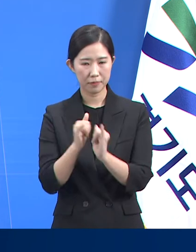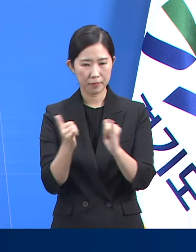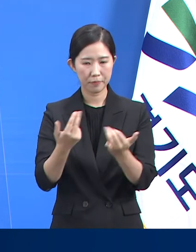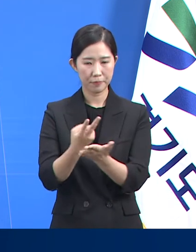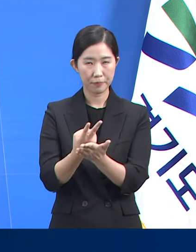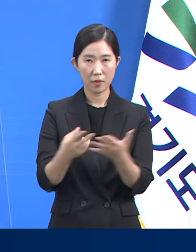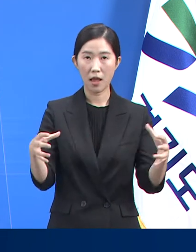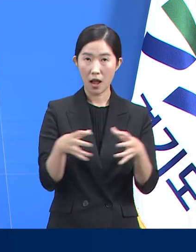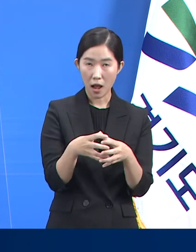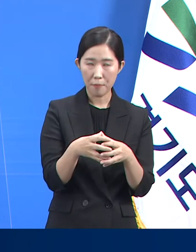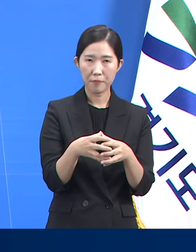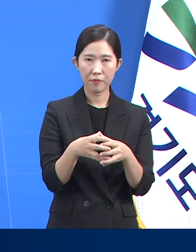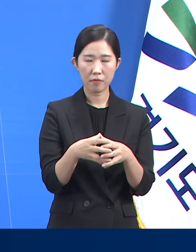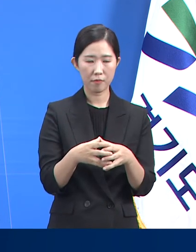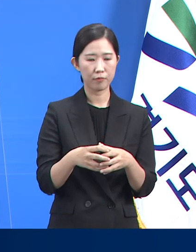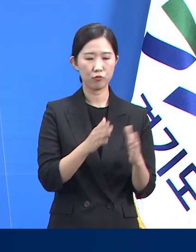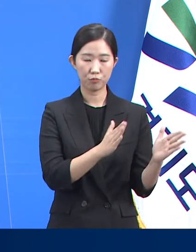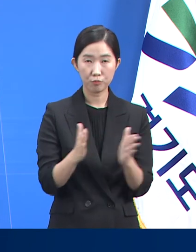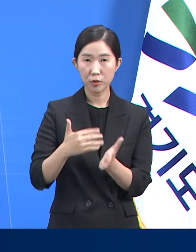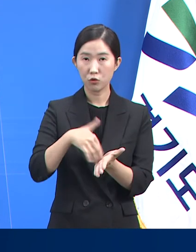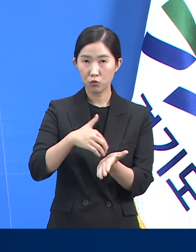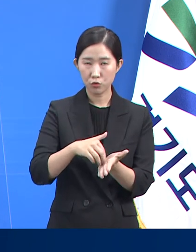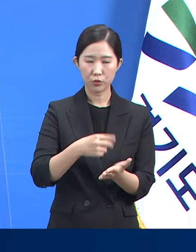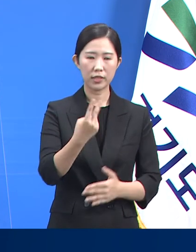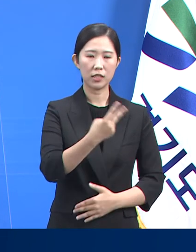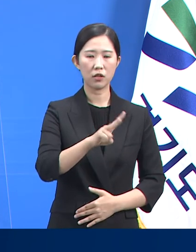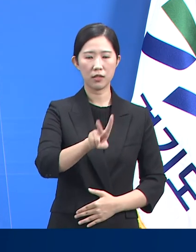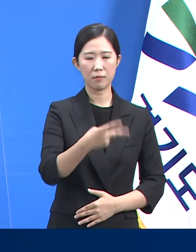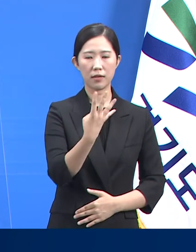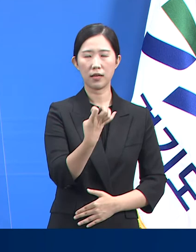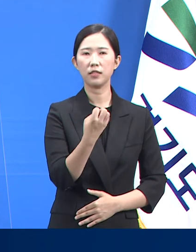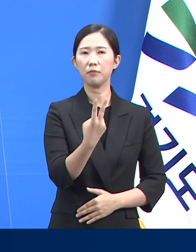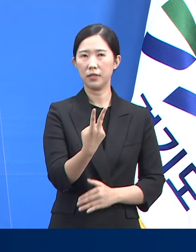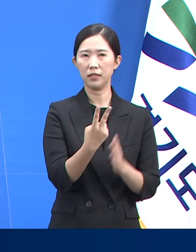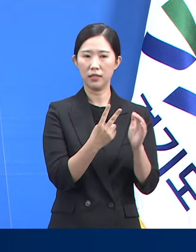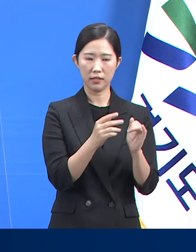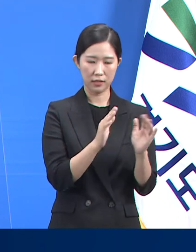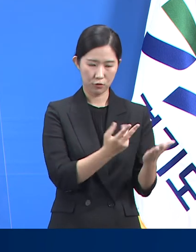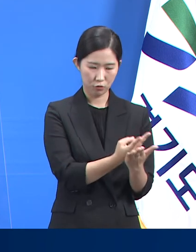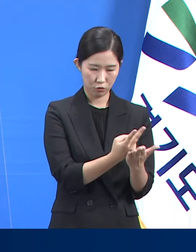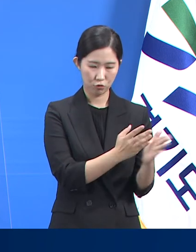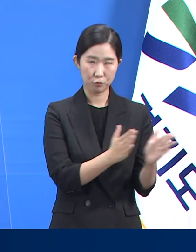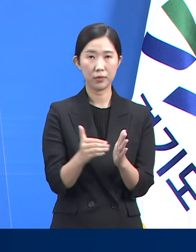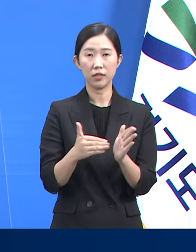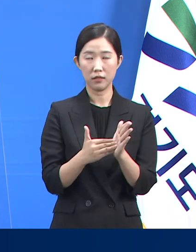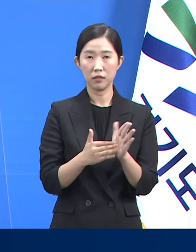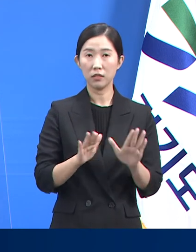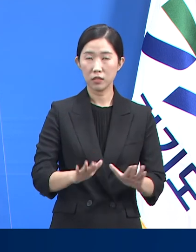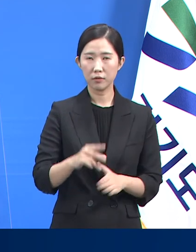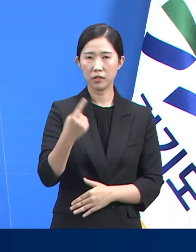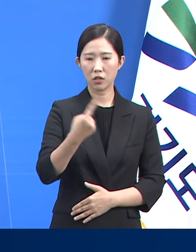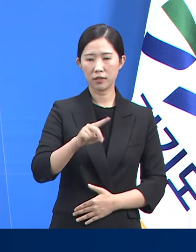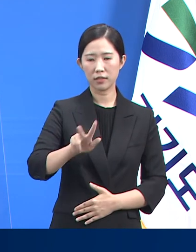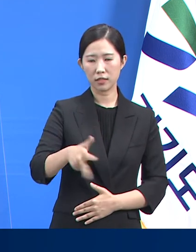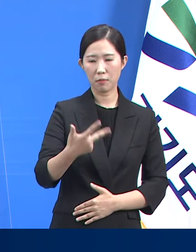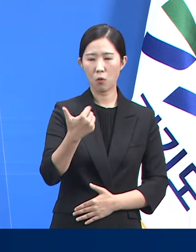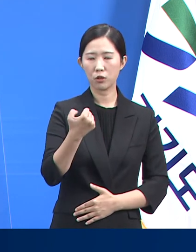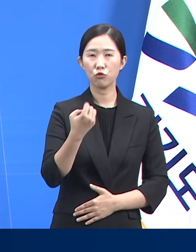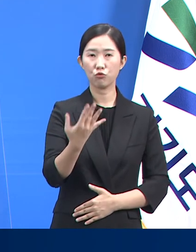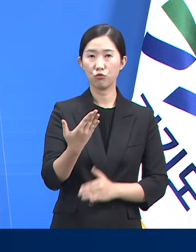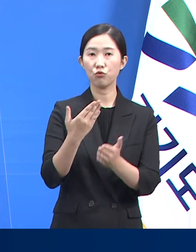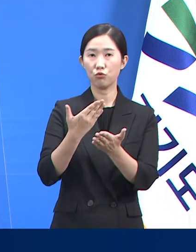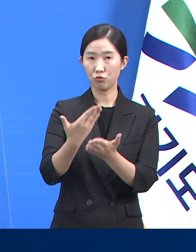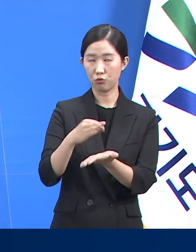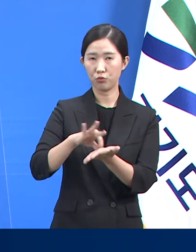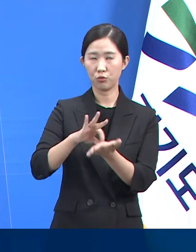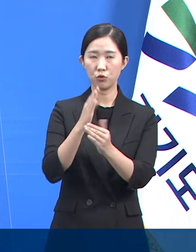도내 의료기관 합보 병상은 총 2,242개입니다. 현재 1,759개의 병상을 사용하고 있으며